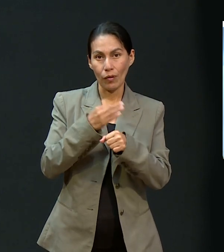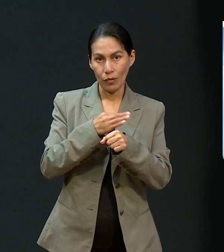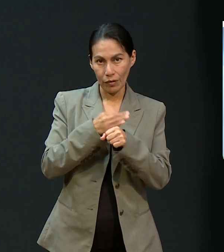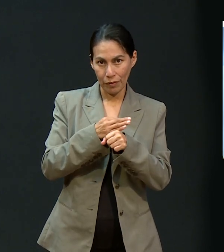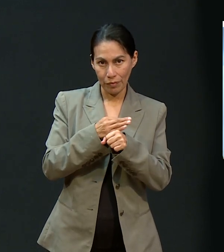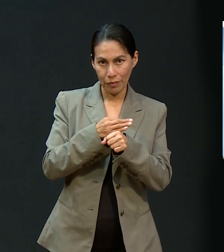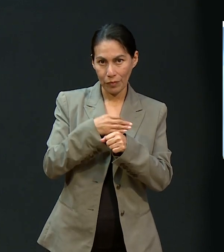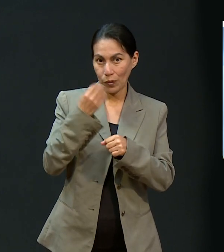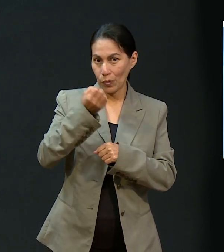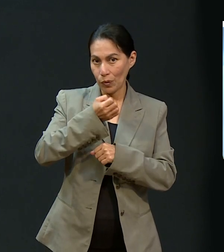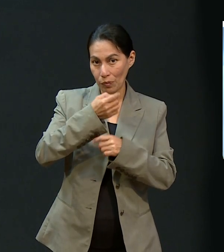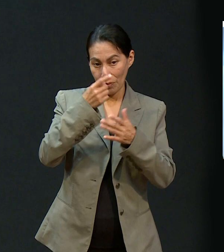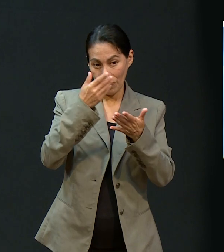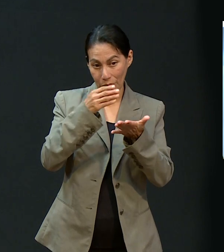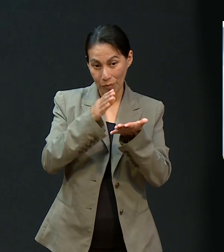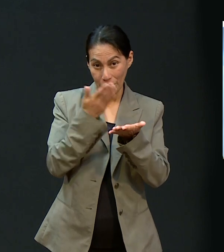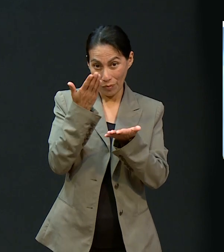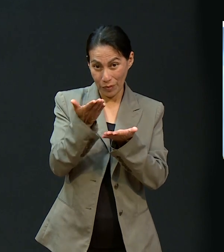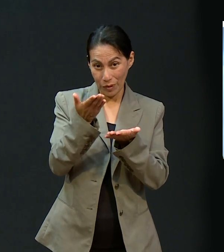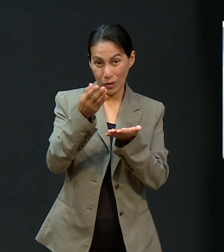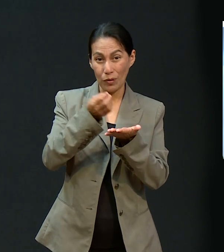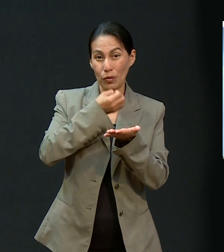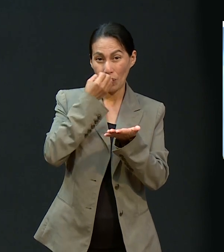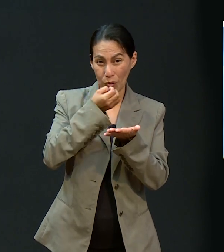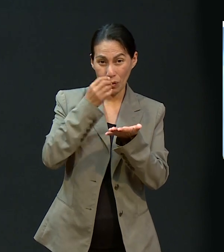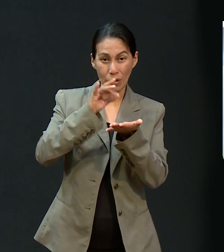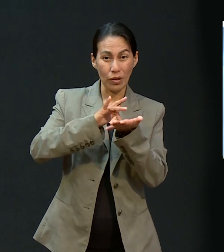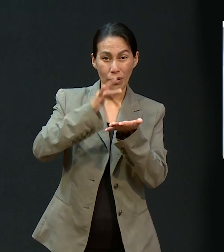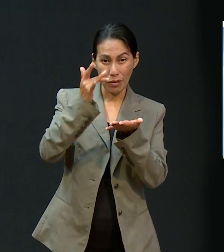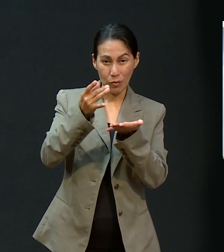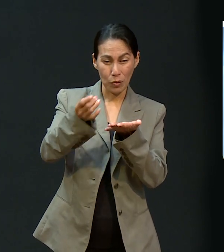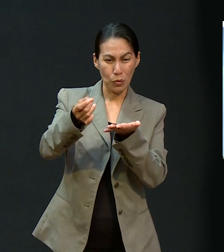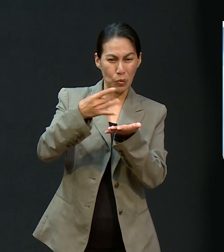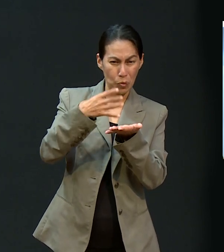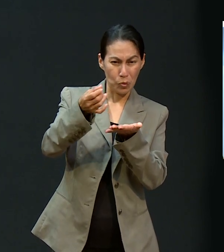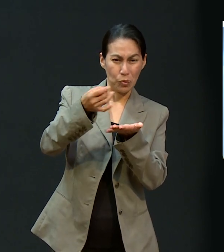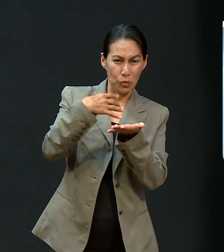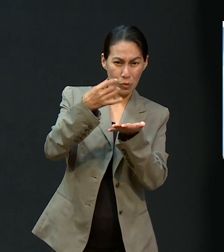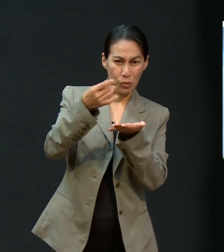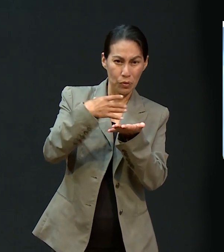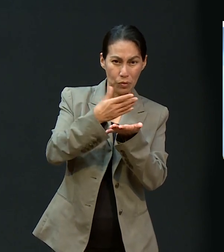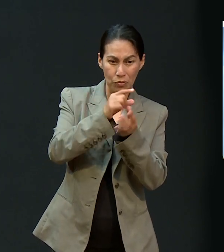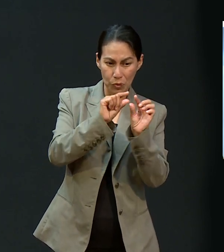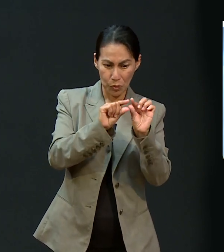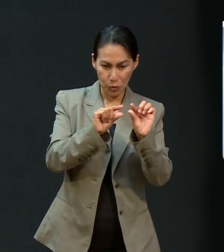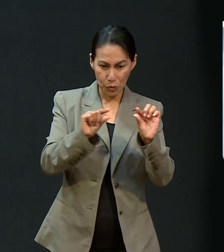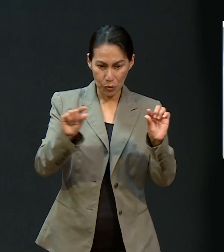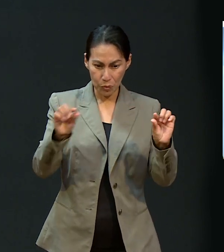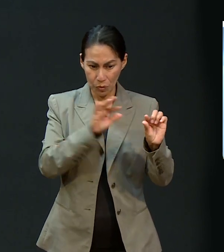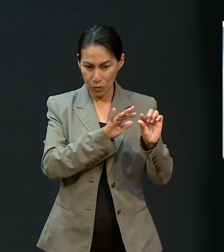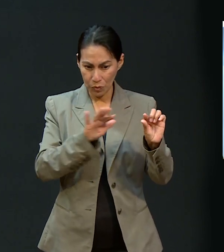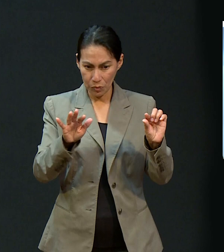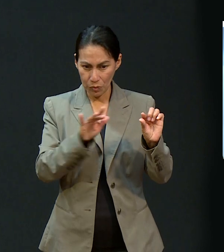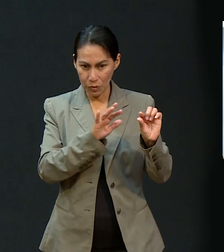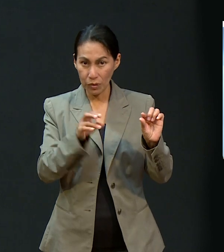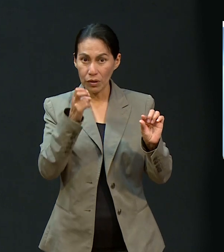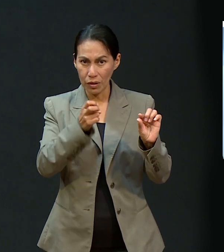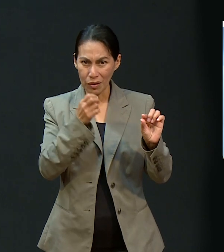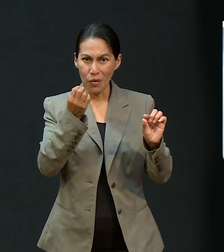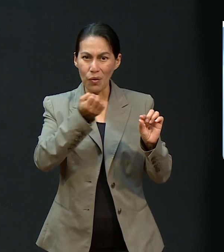por aquellas peticiones y agradecimientos que ustedes han enviado al programa y que han estado pasando en pantalla. Y